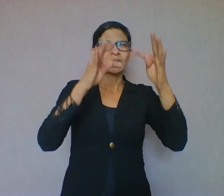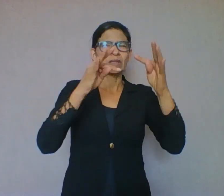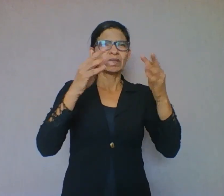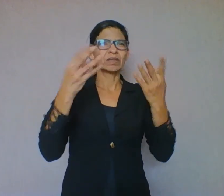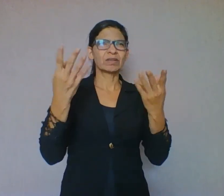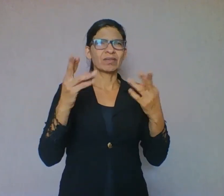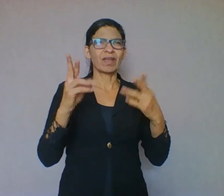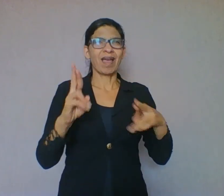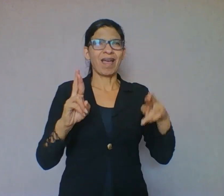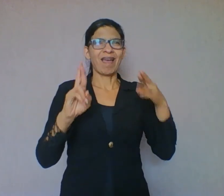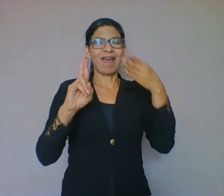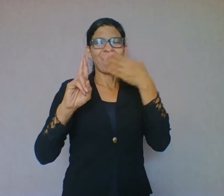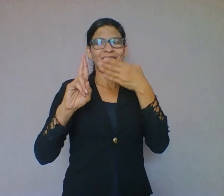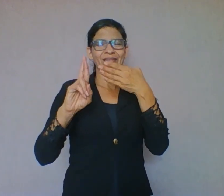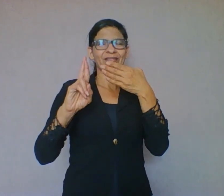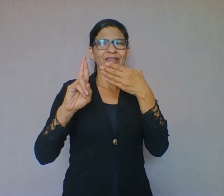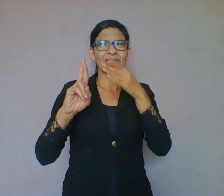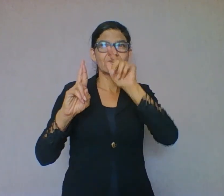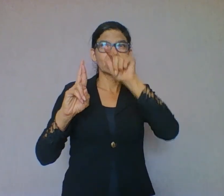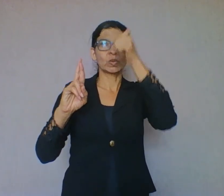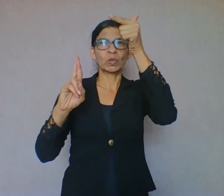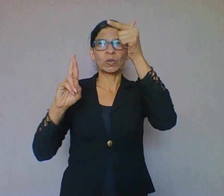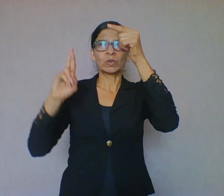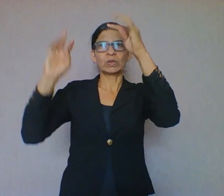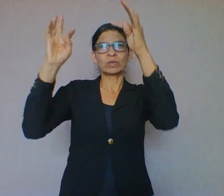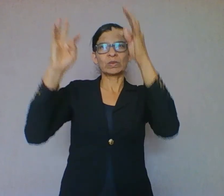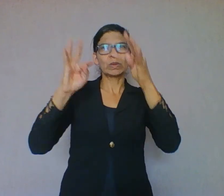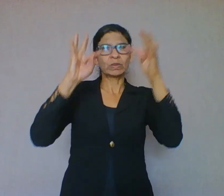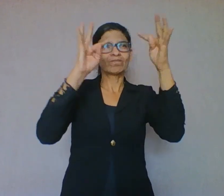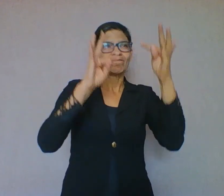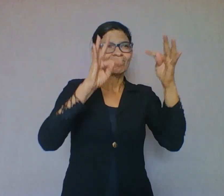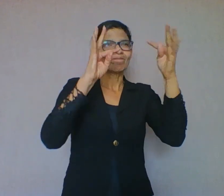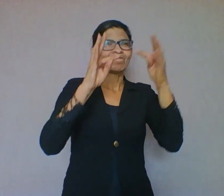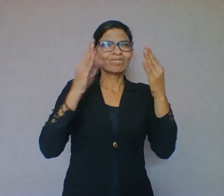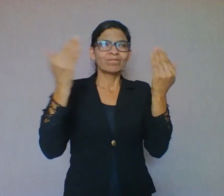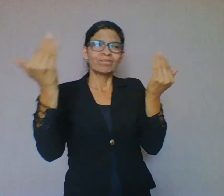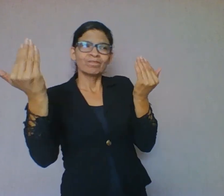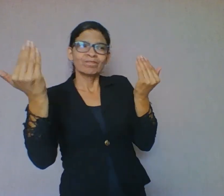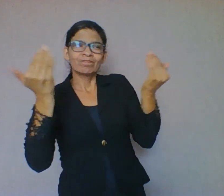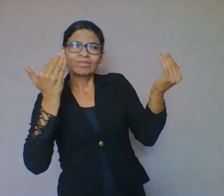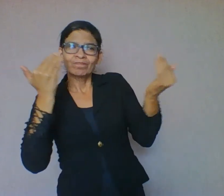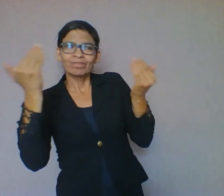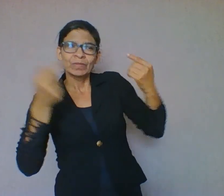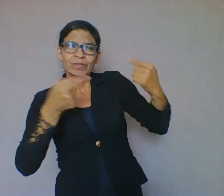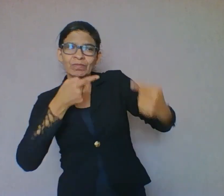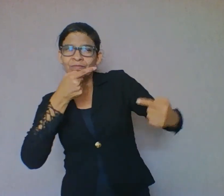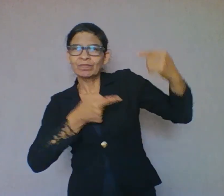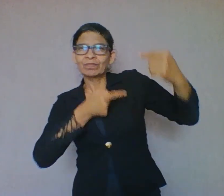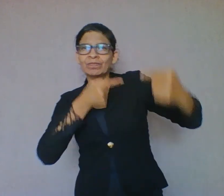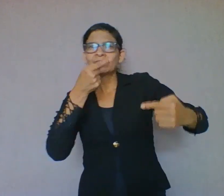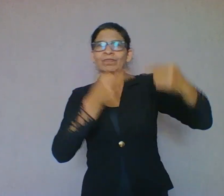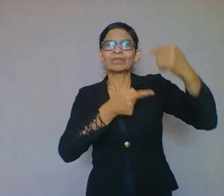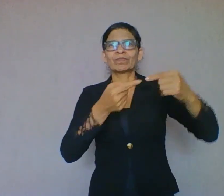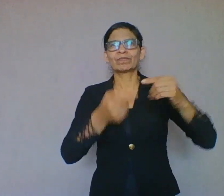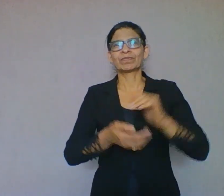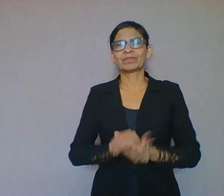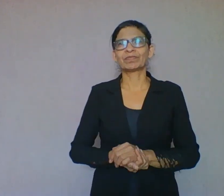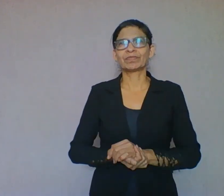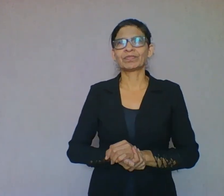assunto em outros textos. Como discutido anteriormente, a leitura não se esgota no momento em que se lê. Sendo assim,